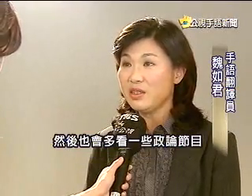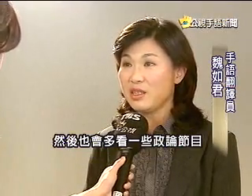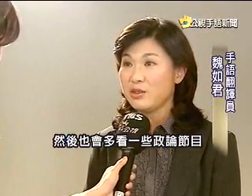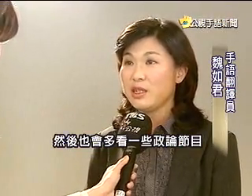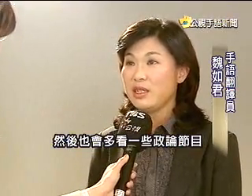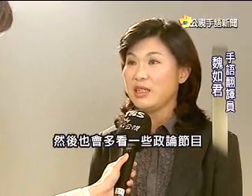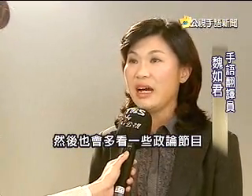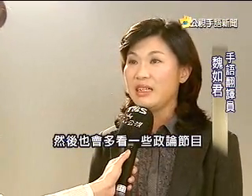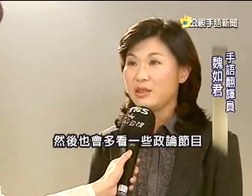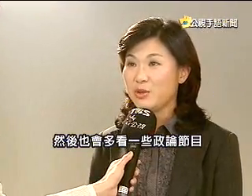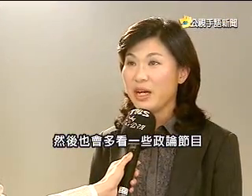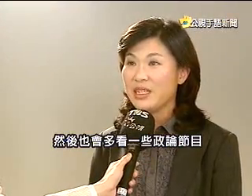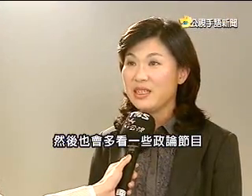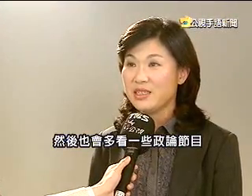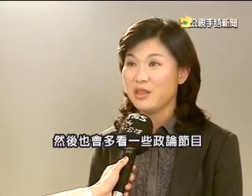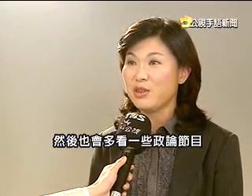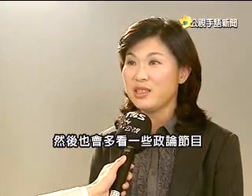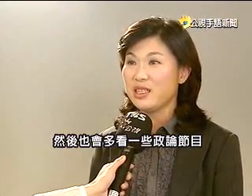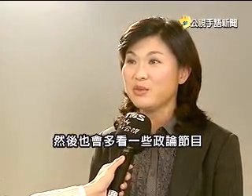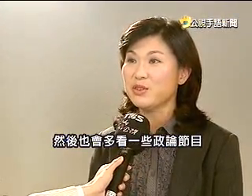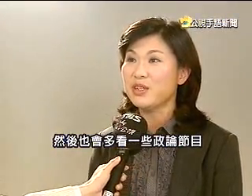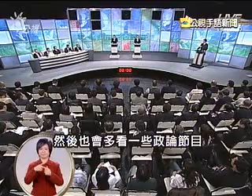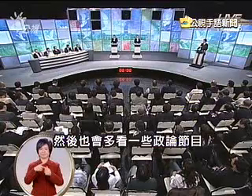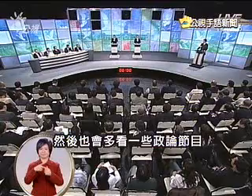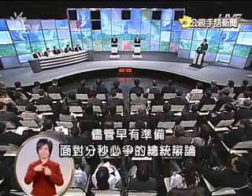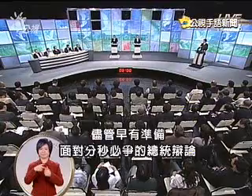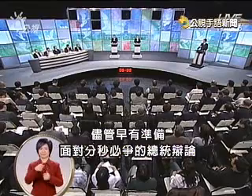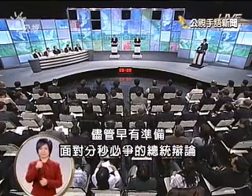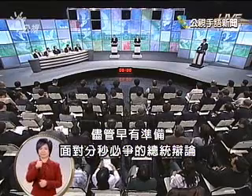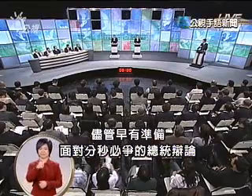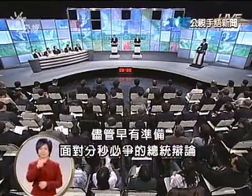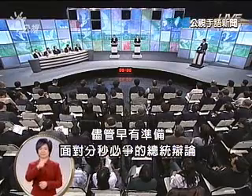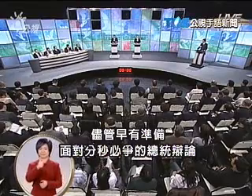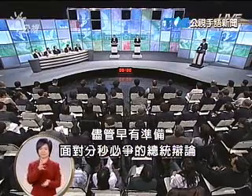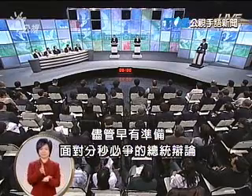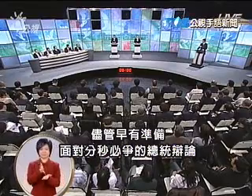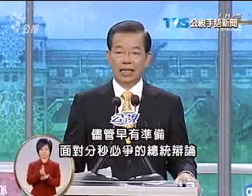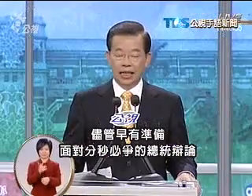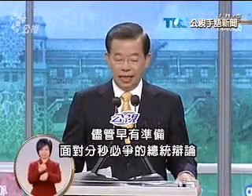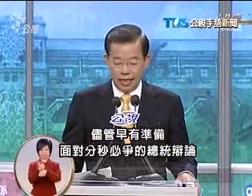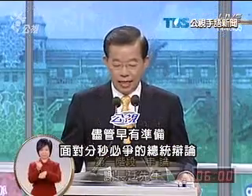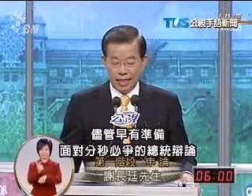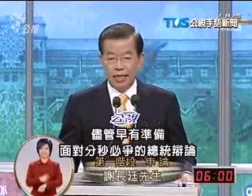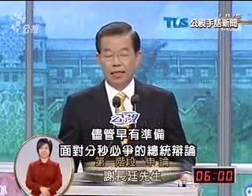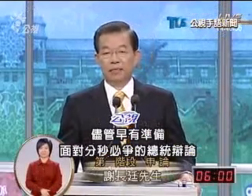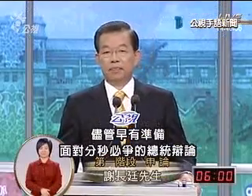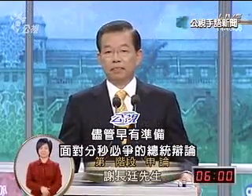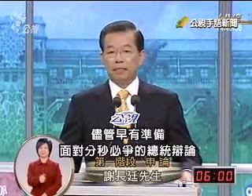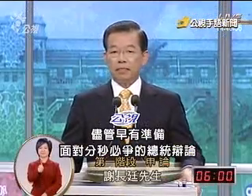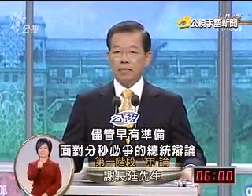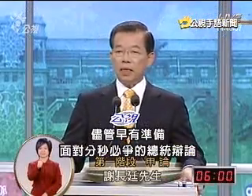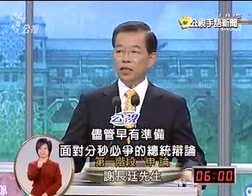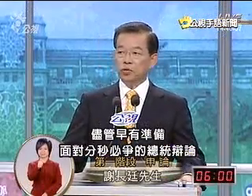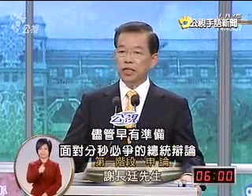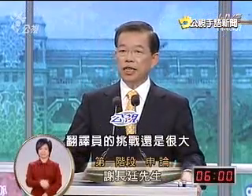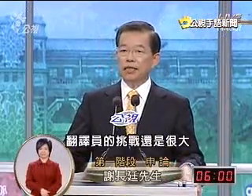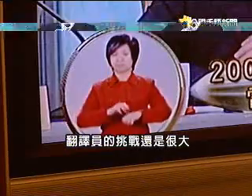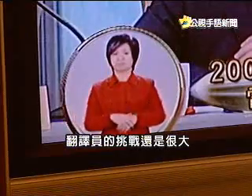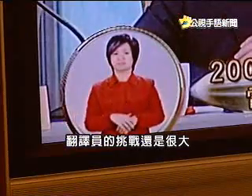呢也会多看一些政论节目尽管早有准备面对分秒必争的总统辩论翻译员的挑